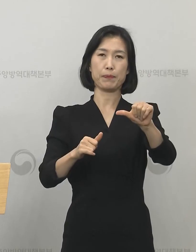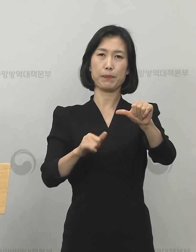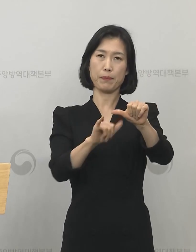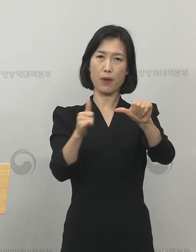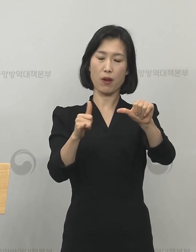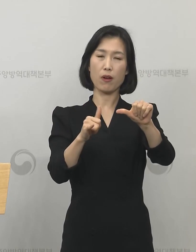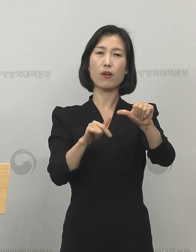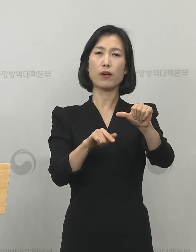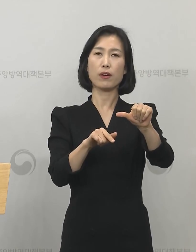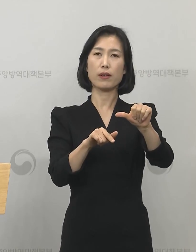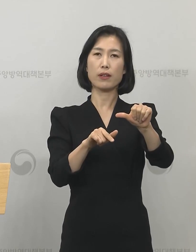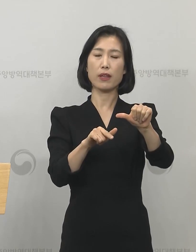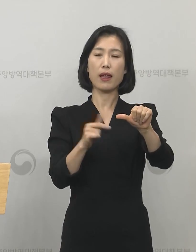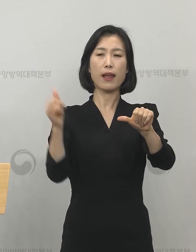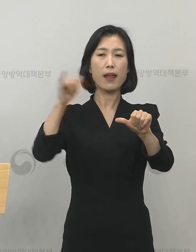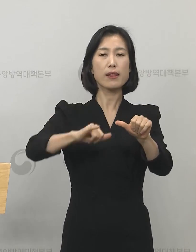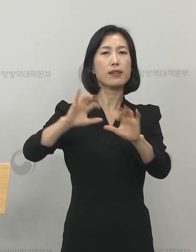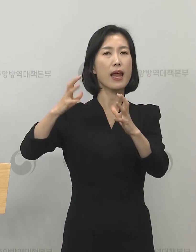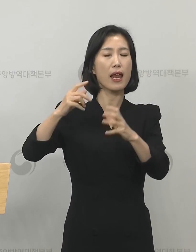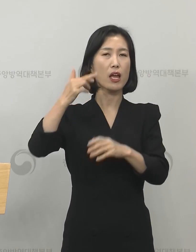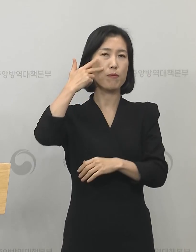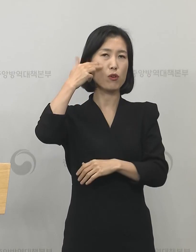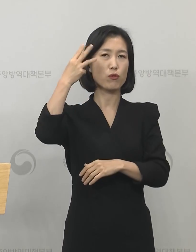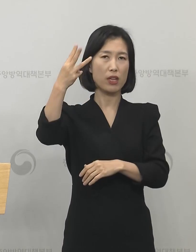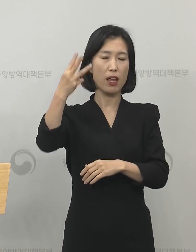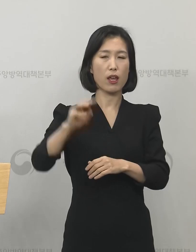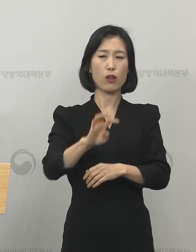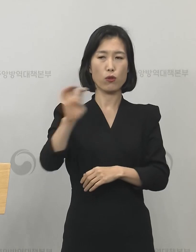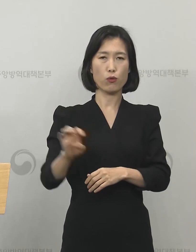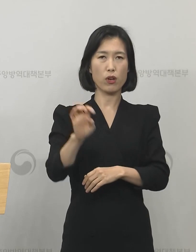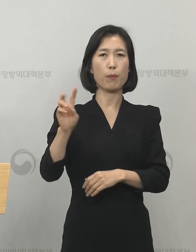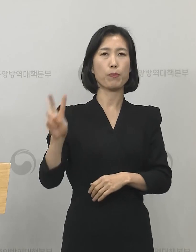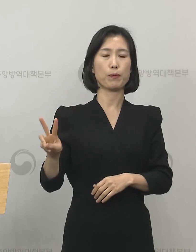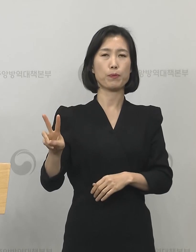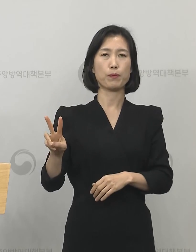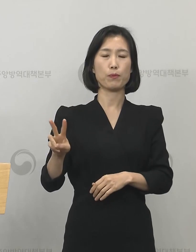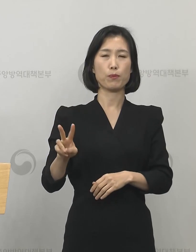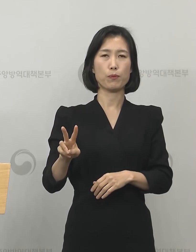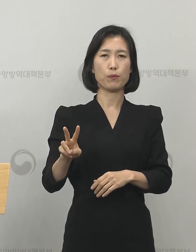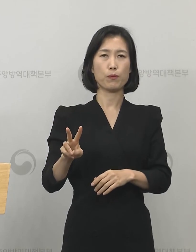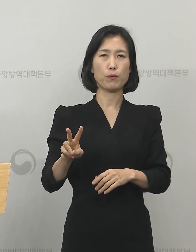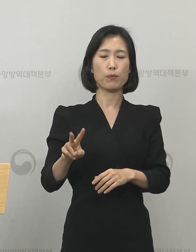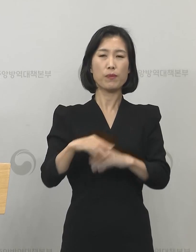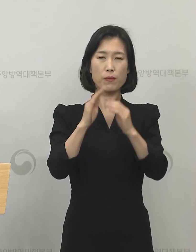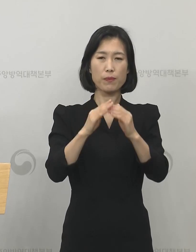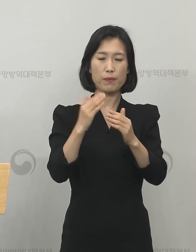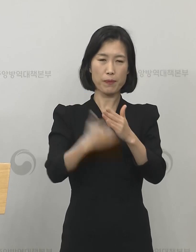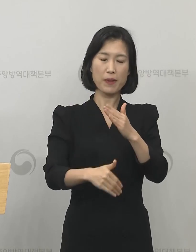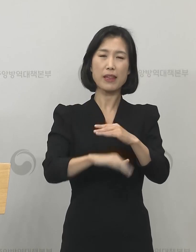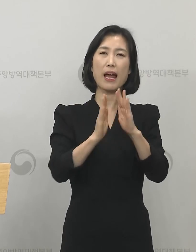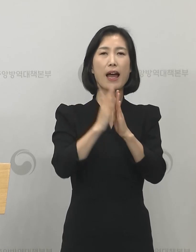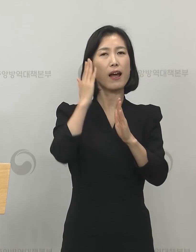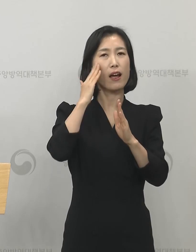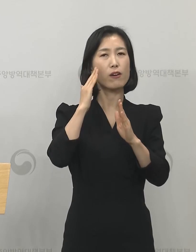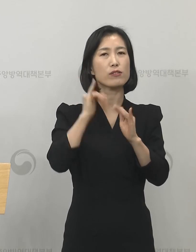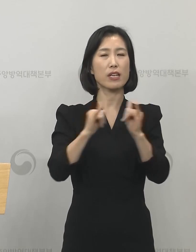5명이었고 유입 국가는 미주 3명, 유럽 2명이었고 모두 4국인이었습니다.